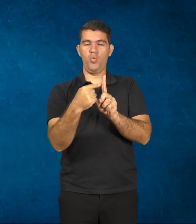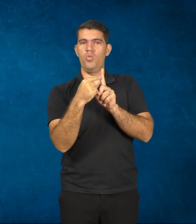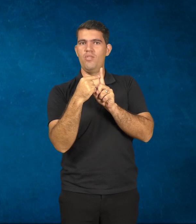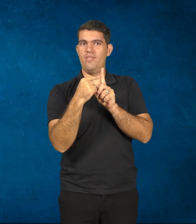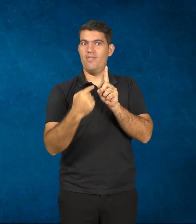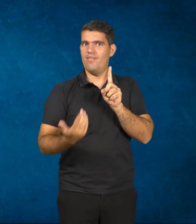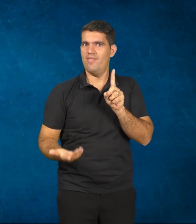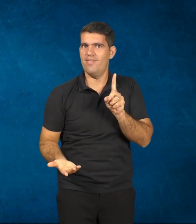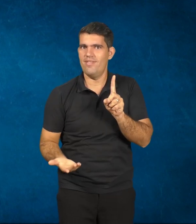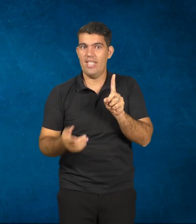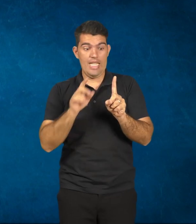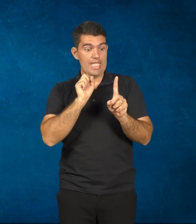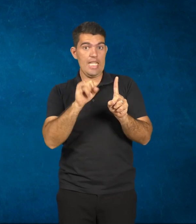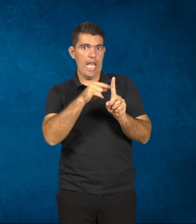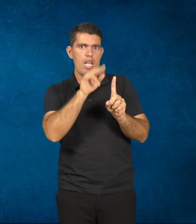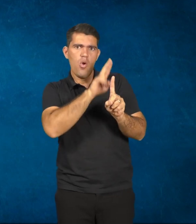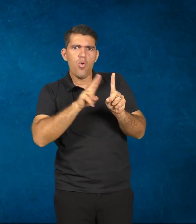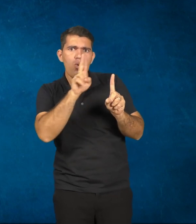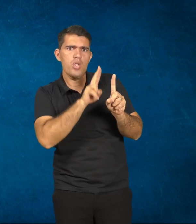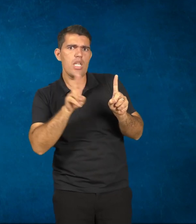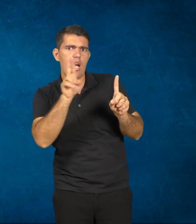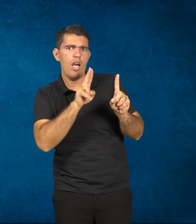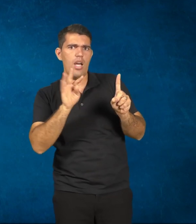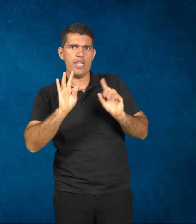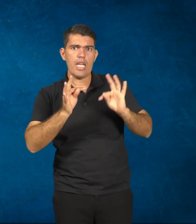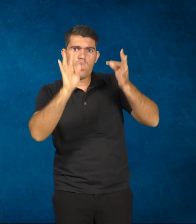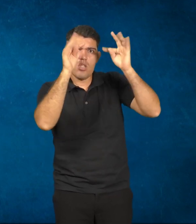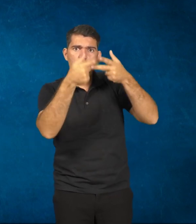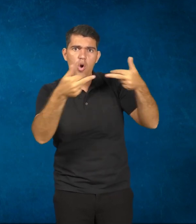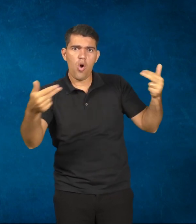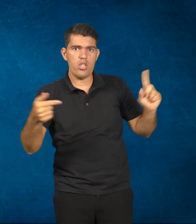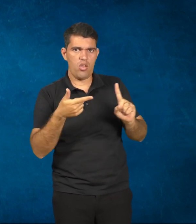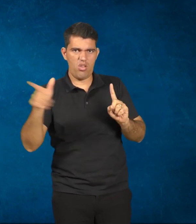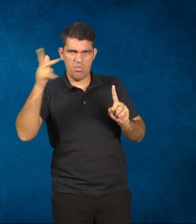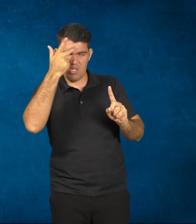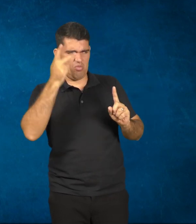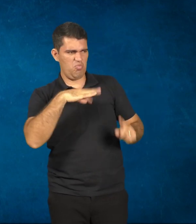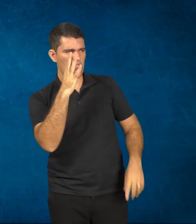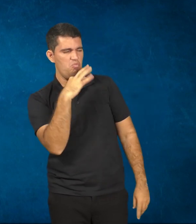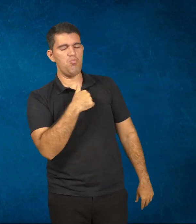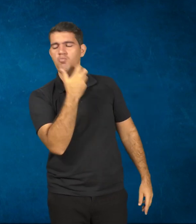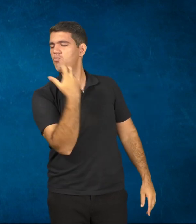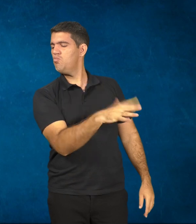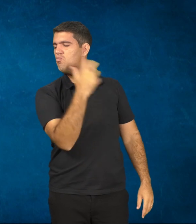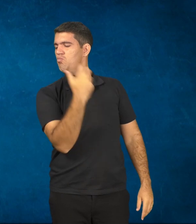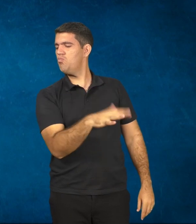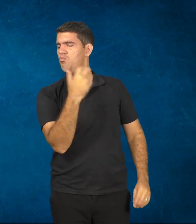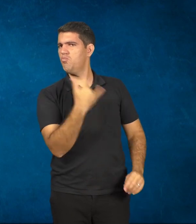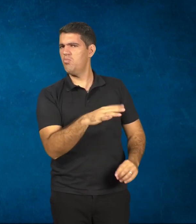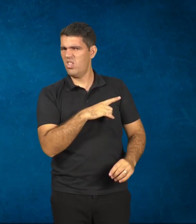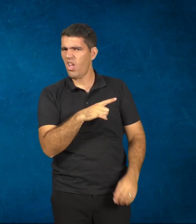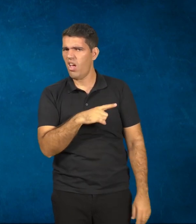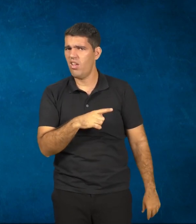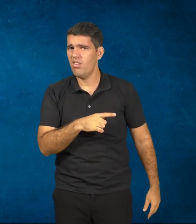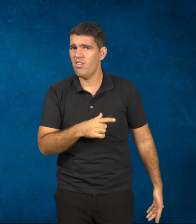usar aquela tecnologia, eu não tenho... Você não ouve falar em resistência na área médica? Não ouve, não.